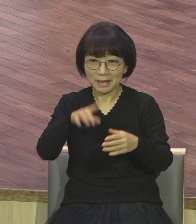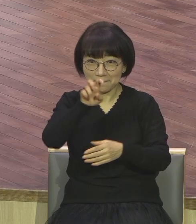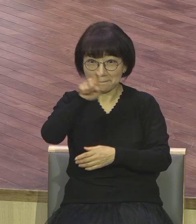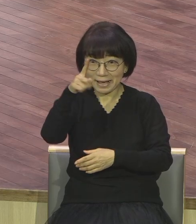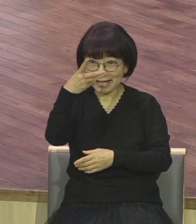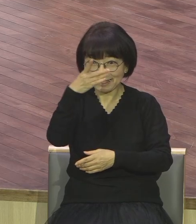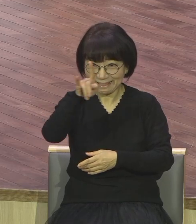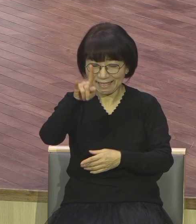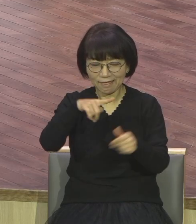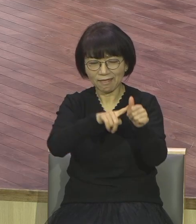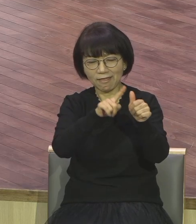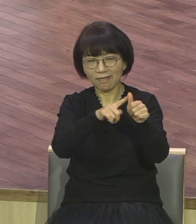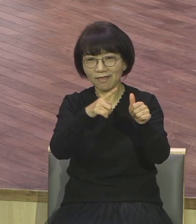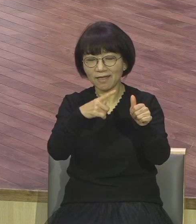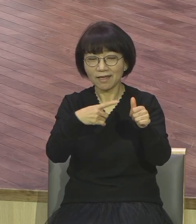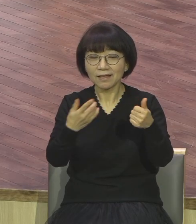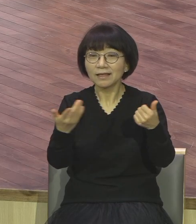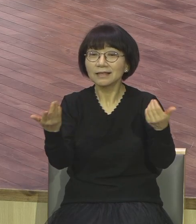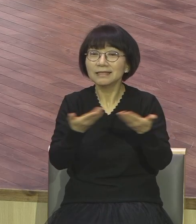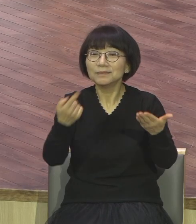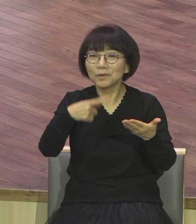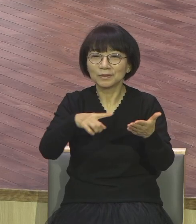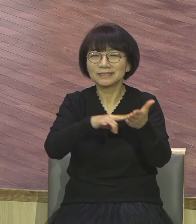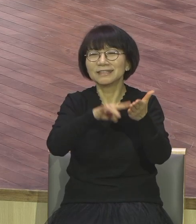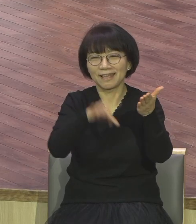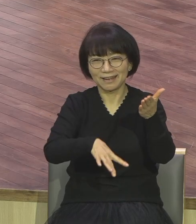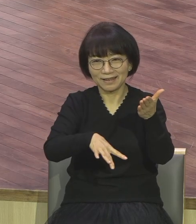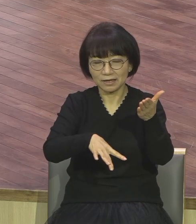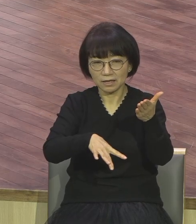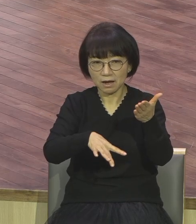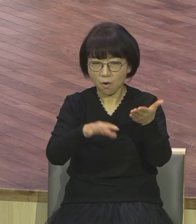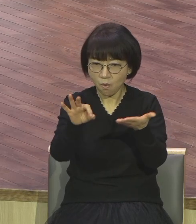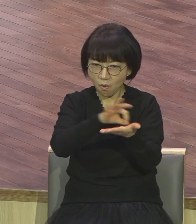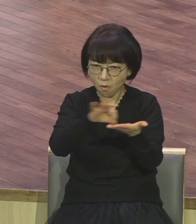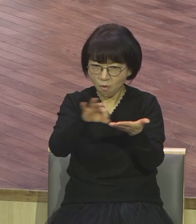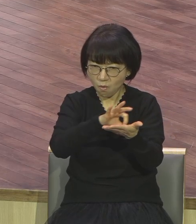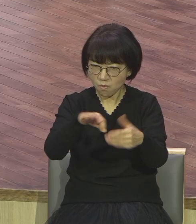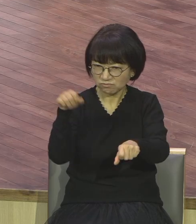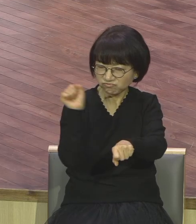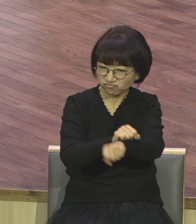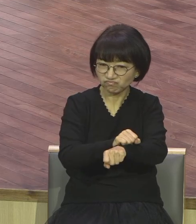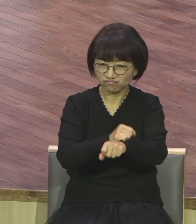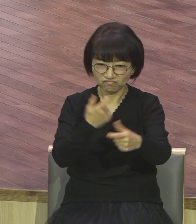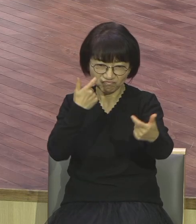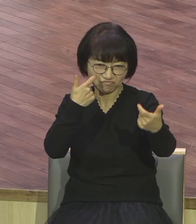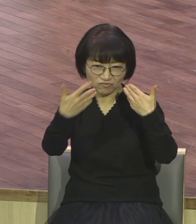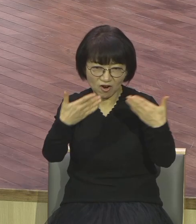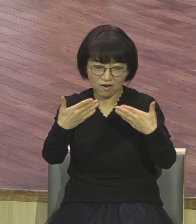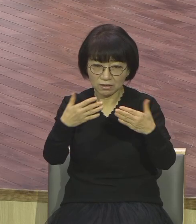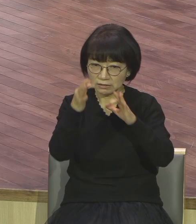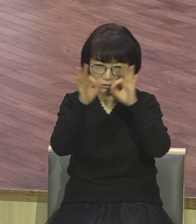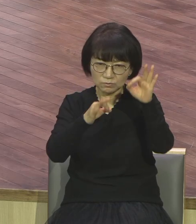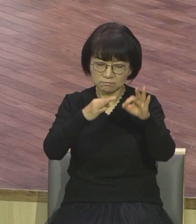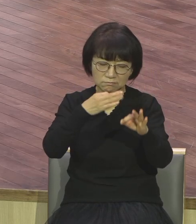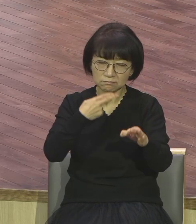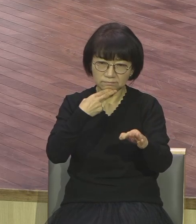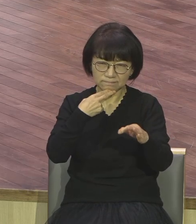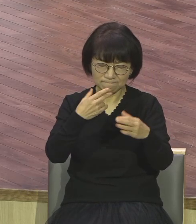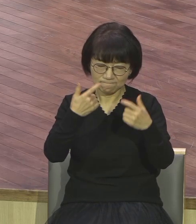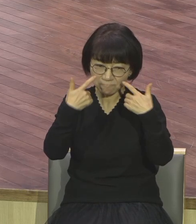일목요연하게 잘 정리해놨어요 그런데 이 비유를 자세히 살펴보면 한 가지 독특한 점이 있습니다 그게 뭐냐